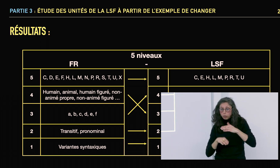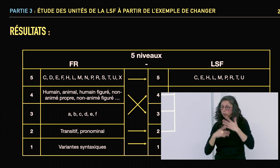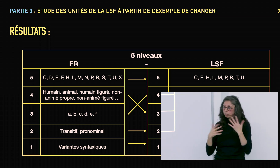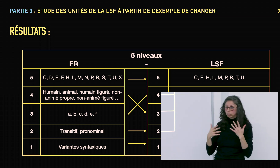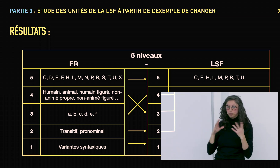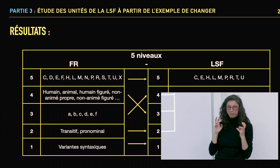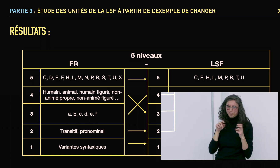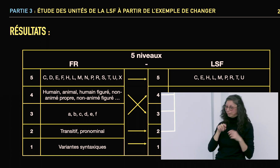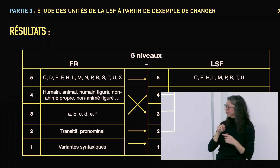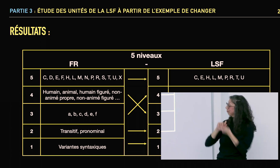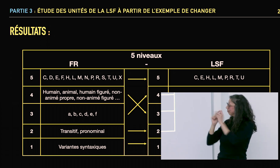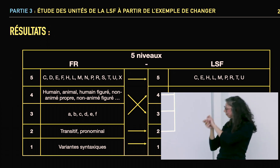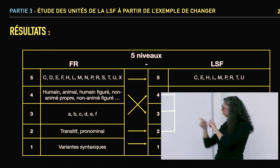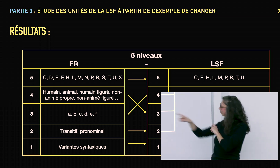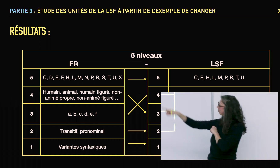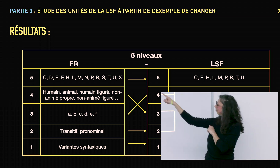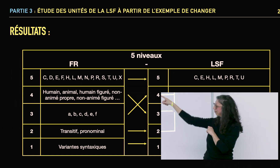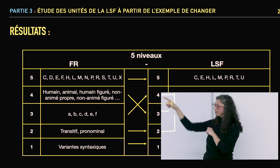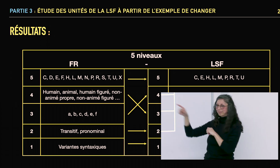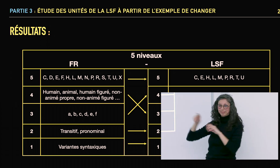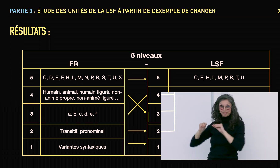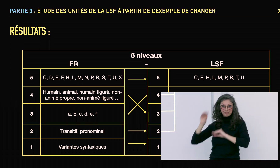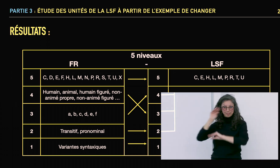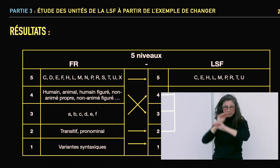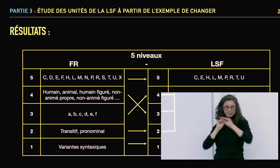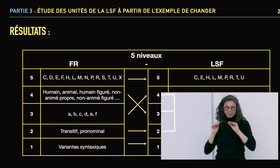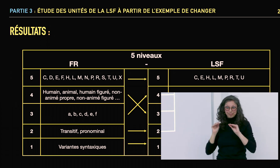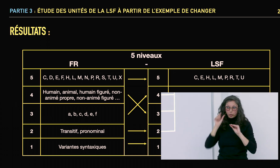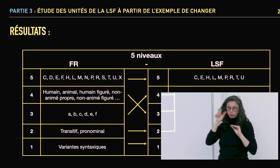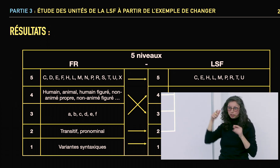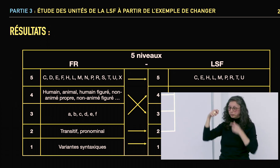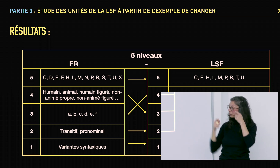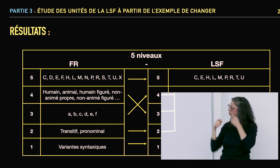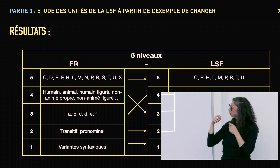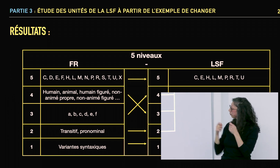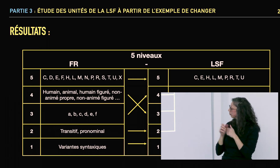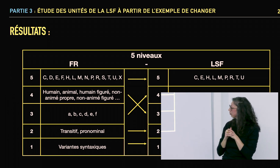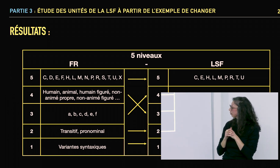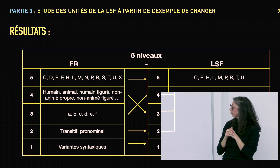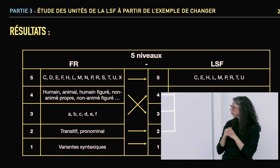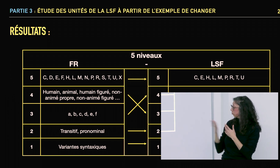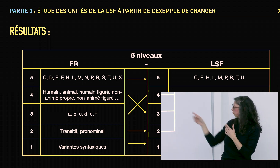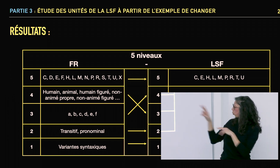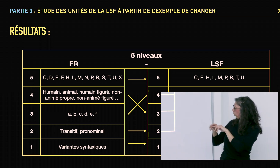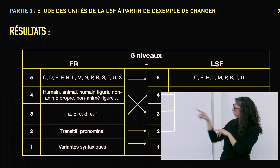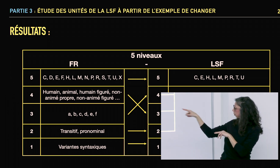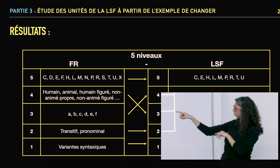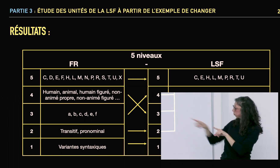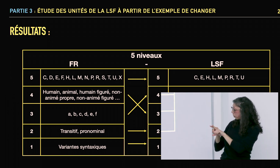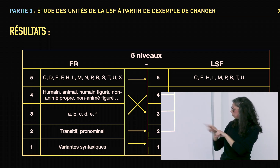qui représente les termes sur, sous, la préposition A, etc. Et en langue des signes, on a des emplacements.